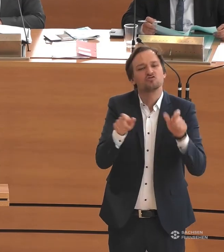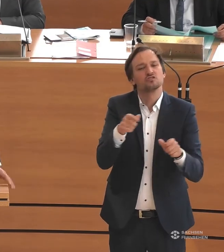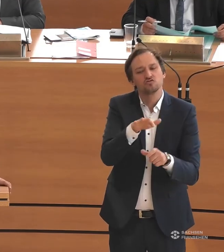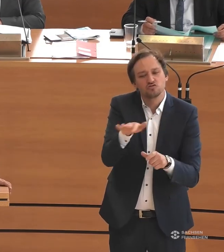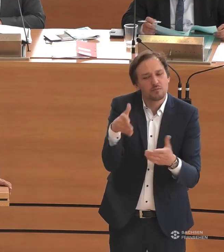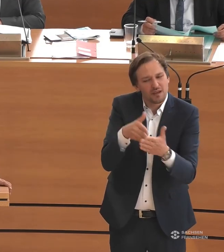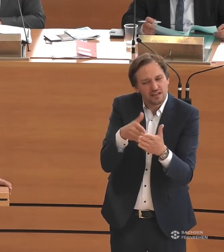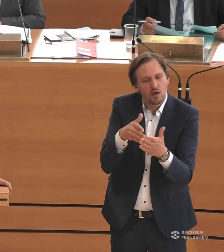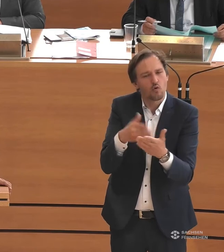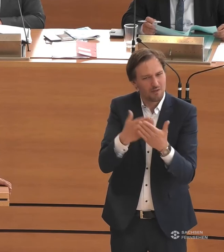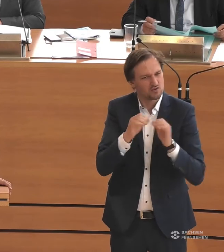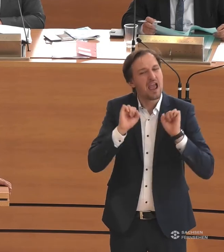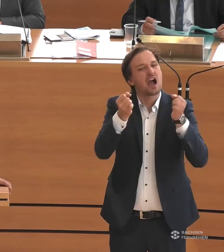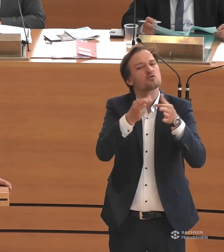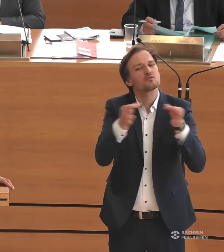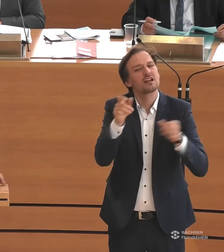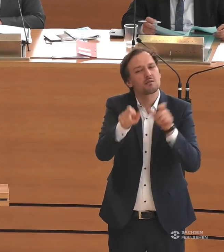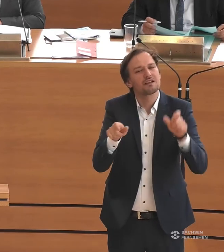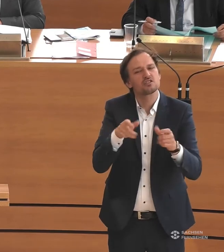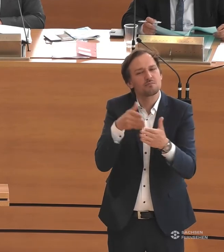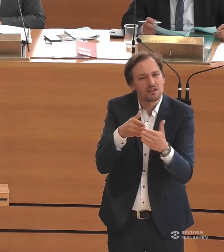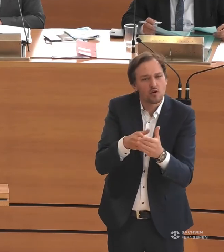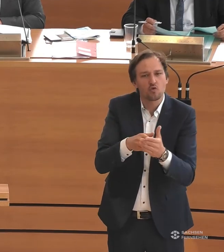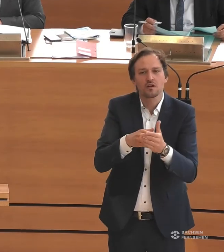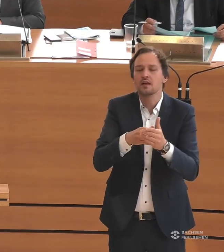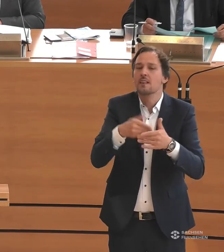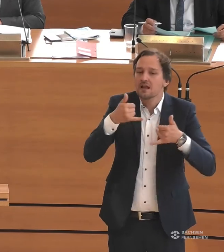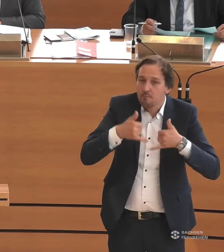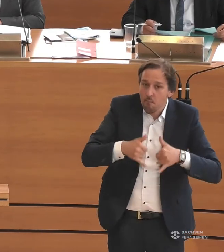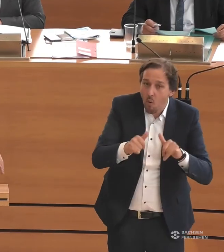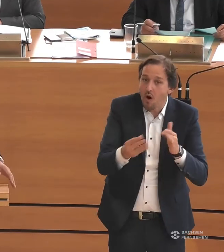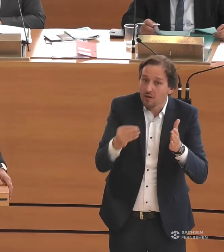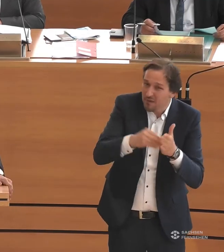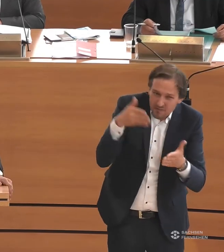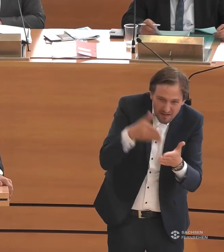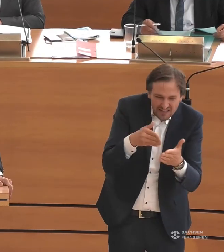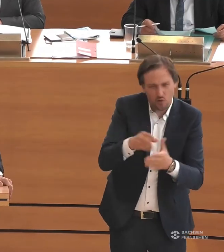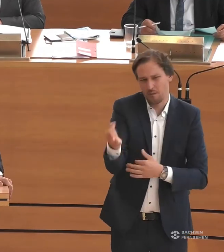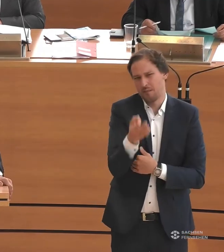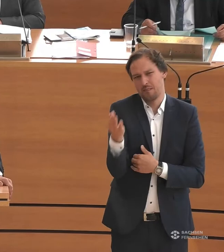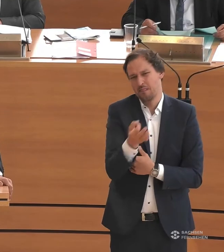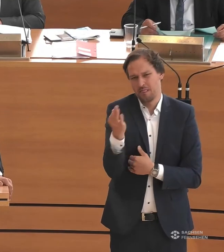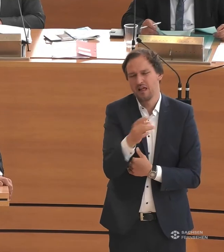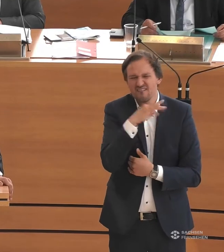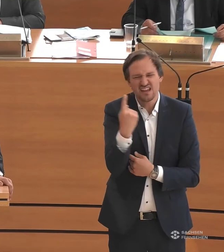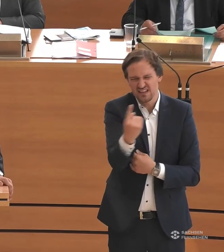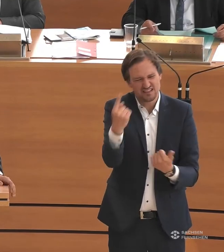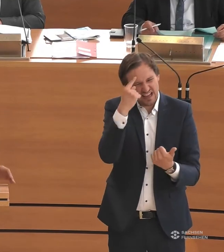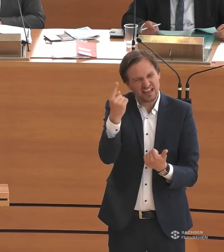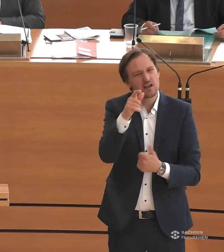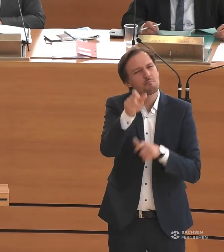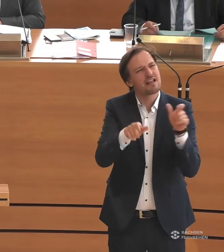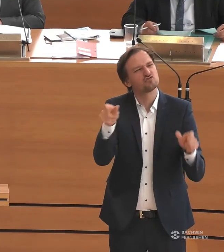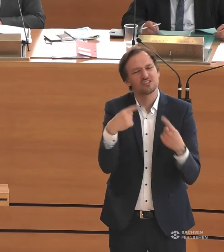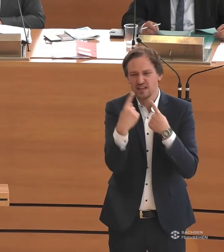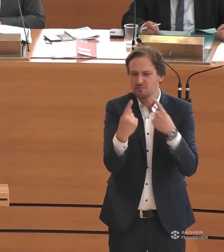wir über den Aktionstag für Menschen mit Behinderung sprechen, angeboren sind. Ich glaube, das ist so eine landläufige Wahrnehmung, die viele in sich tragen, dass Menschen von